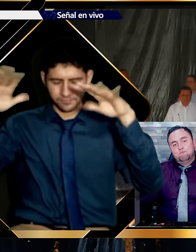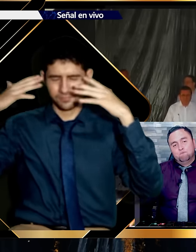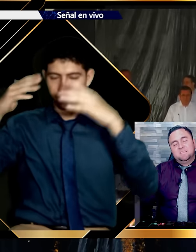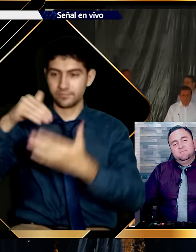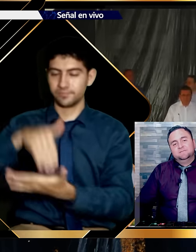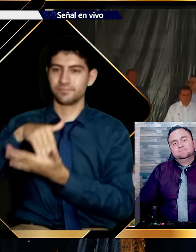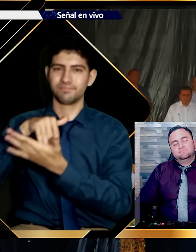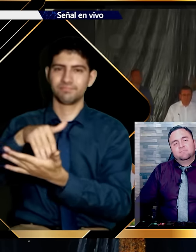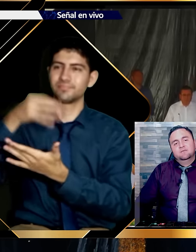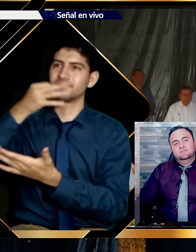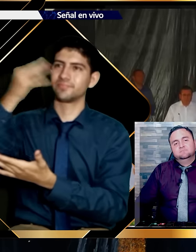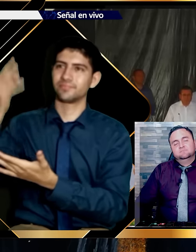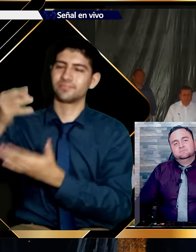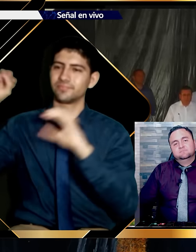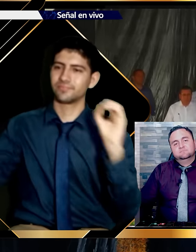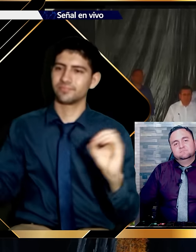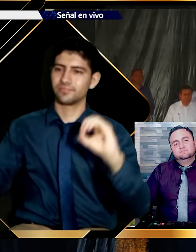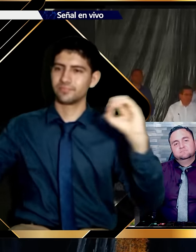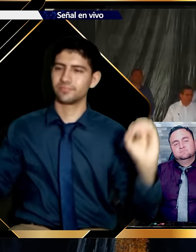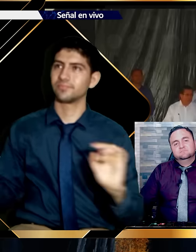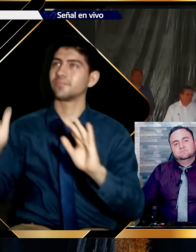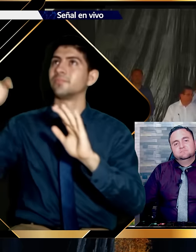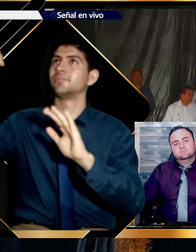Pero hay que permanecer en esta verdad.